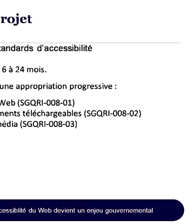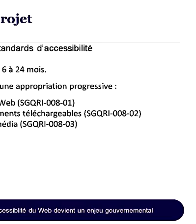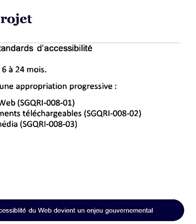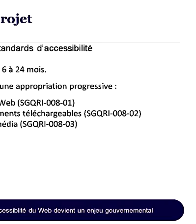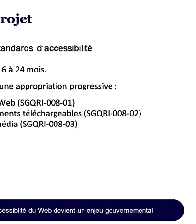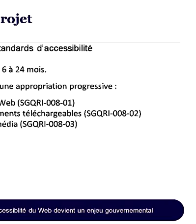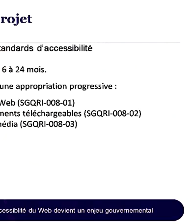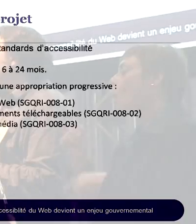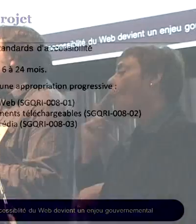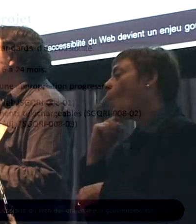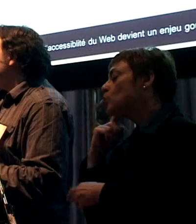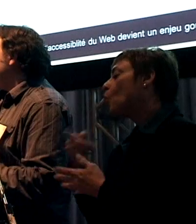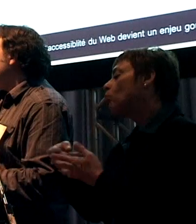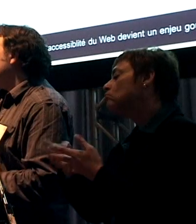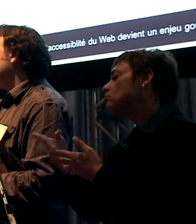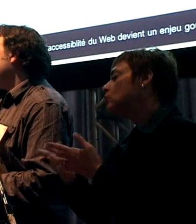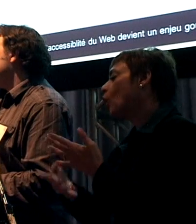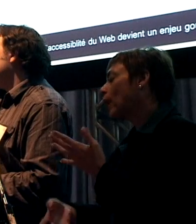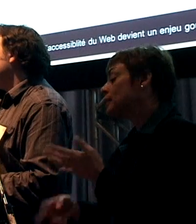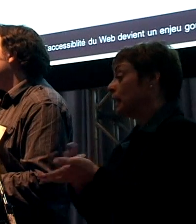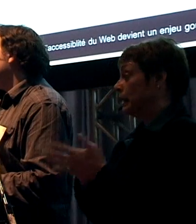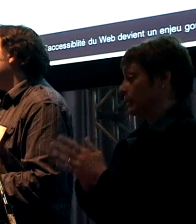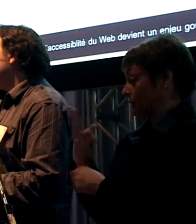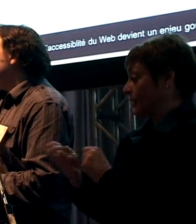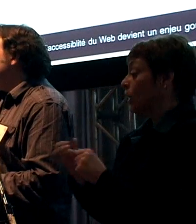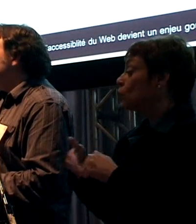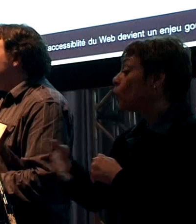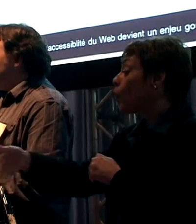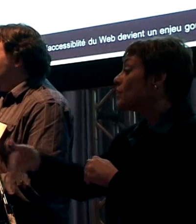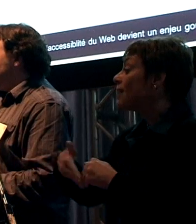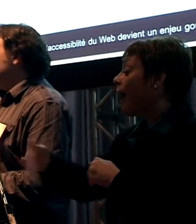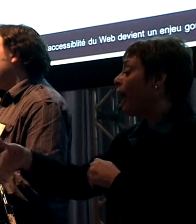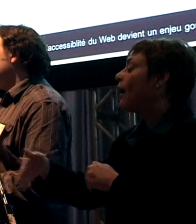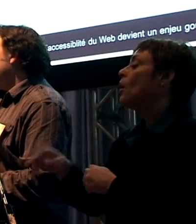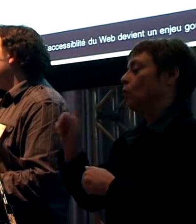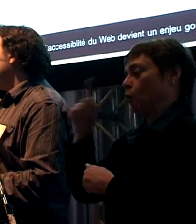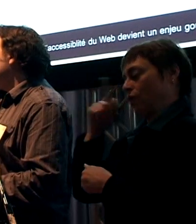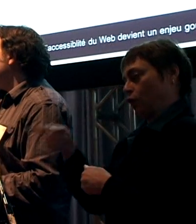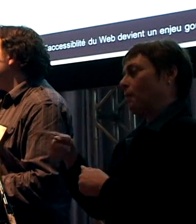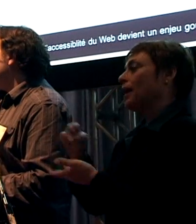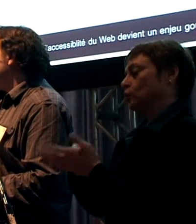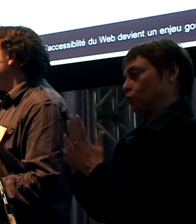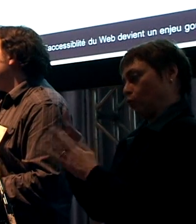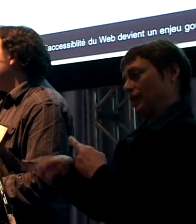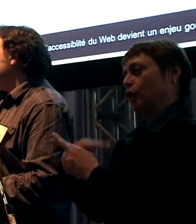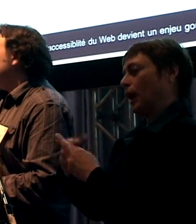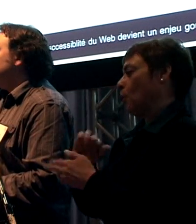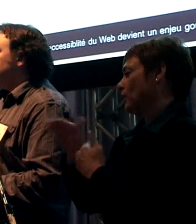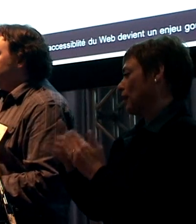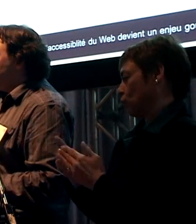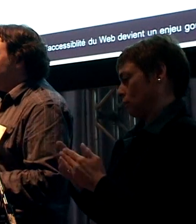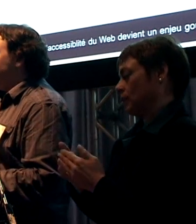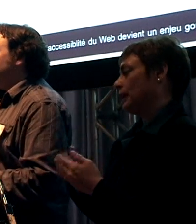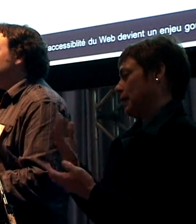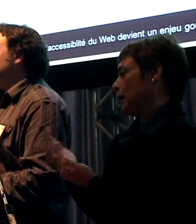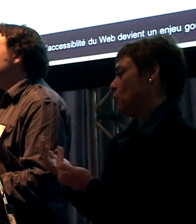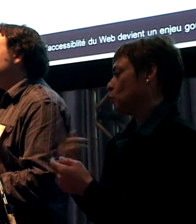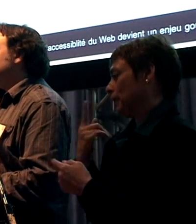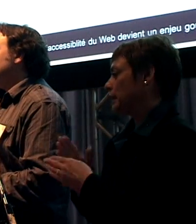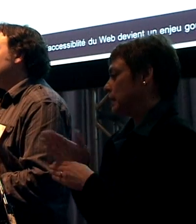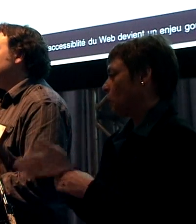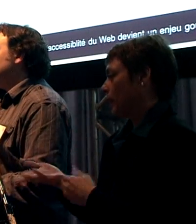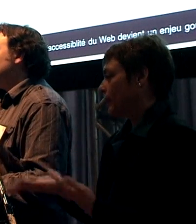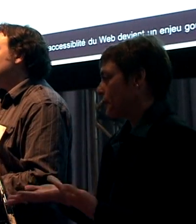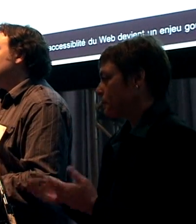et tout le reste. Donc, sur une période d'à peu près de 2 ans, on devrait assurer un gouvernement qui répondrait à toutes les questions d'accessibilité. Évidemment,